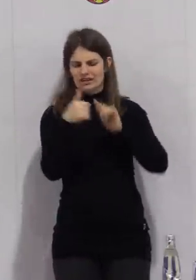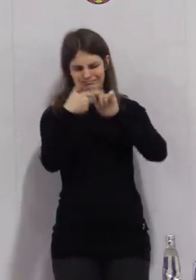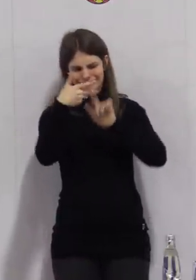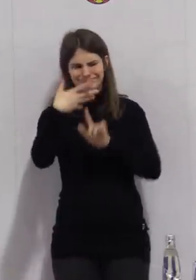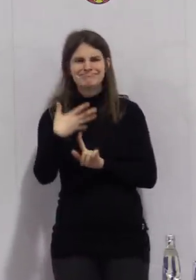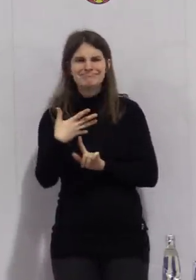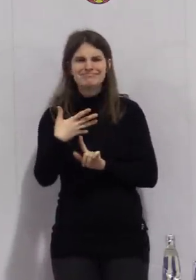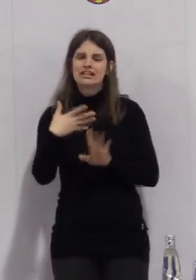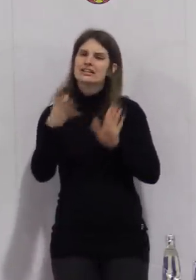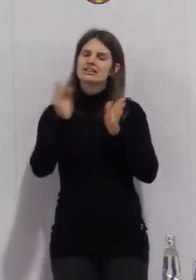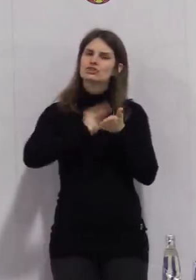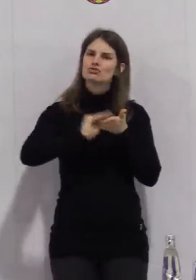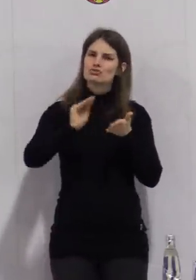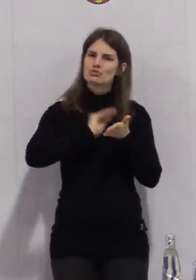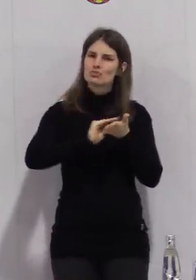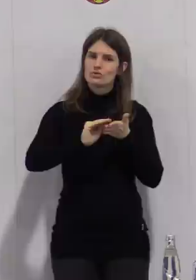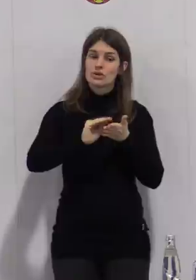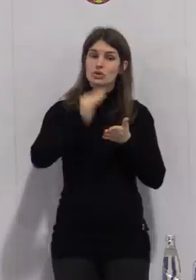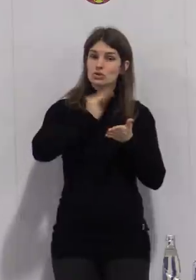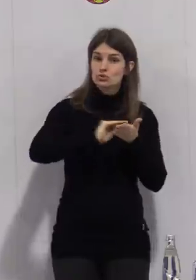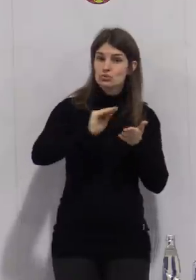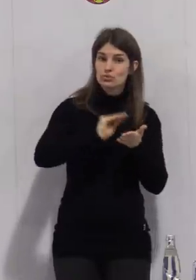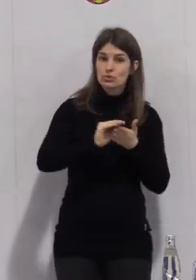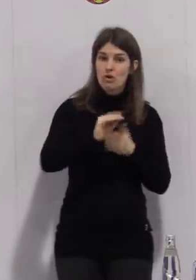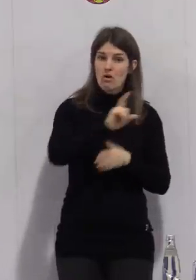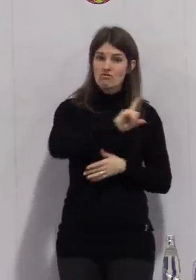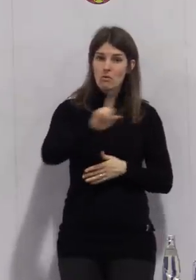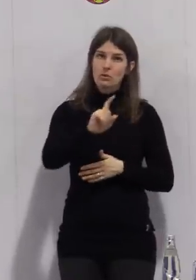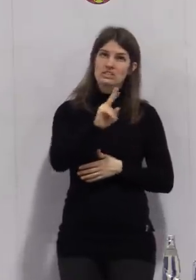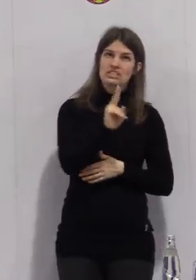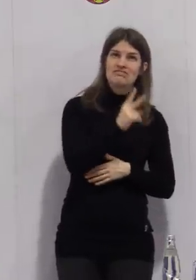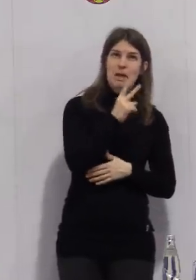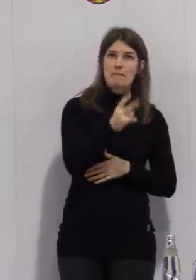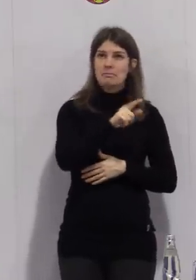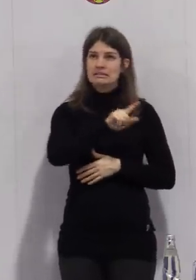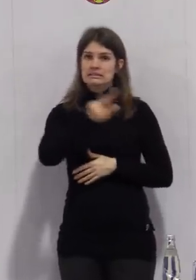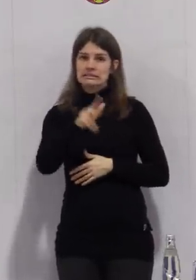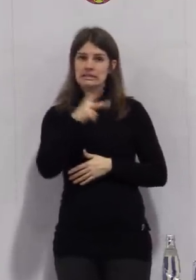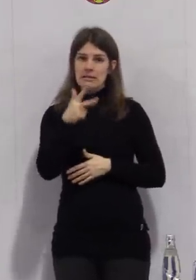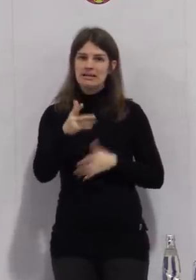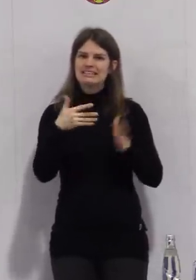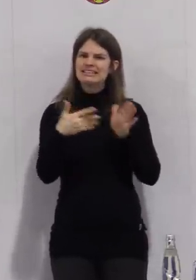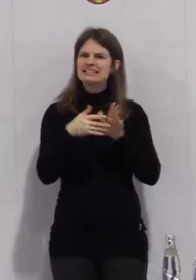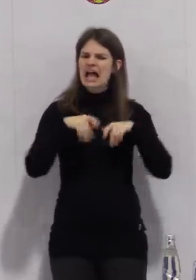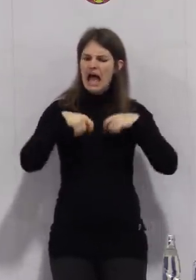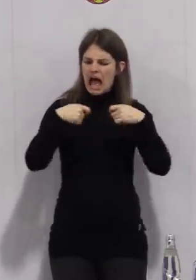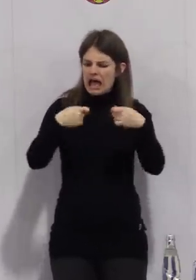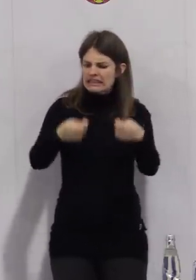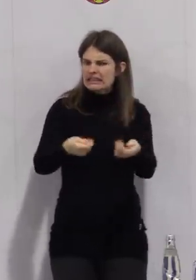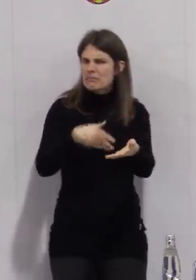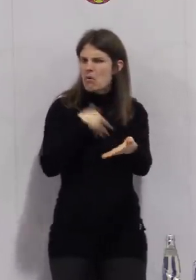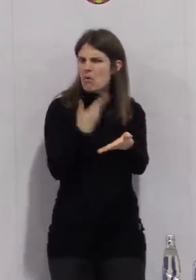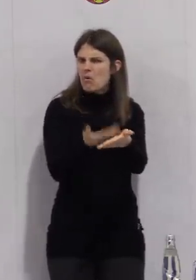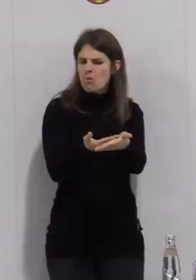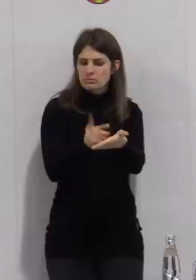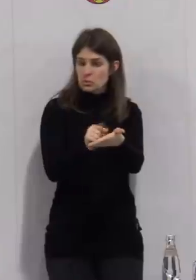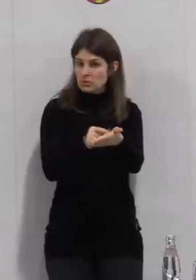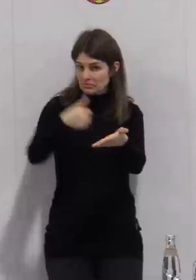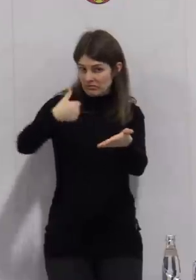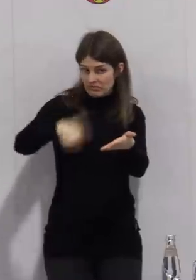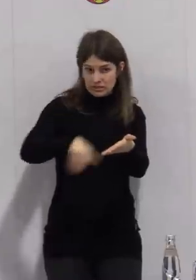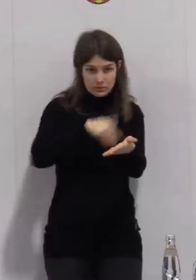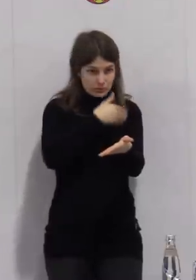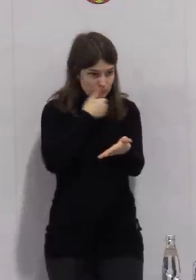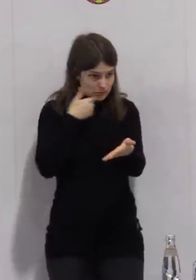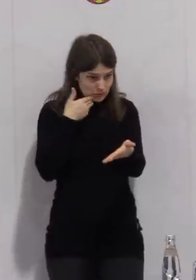gesagt, Sie wollen den Schülern zwei bis dreimal die Woche ein fest Angebot machen. Inwiefern ist Angebot gegen nicht nach Verpflichten?